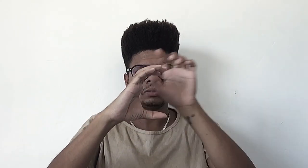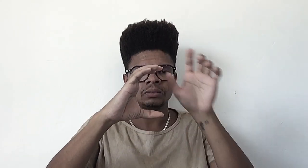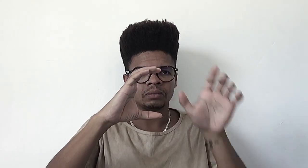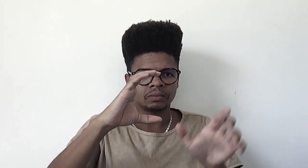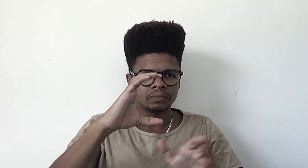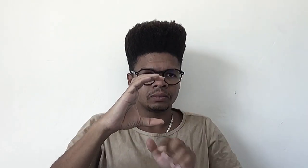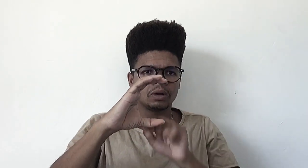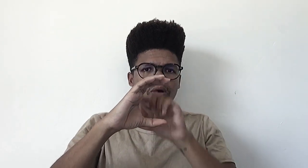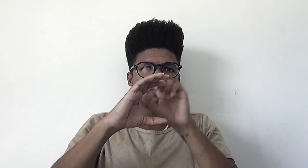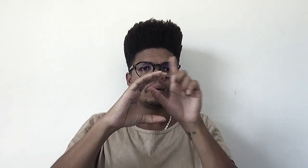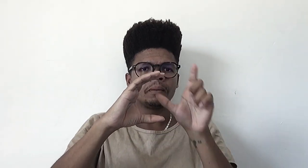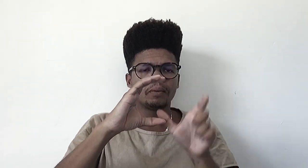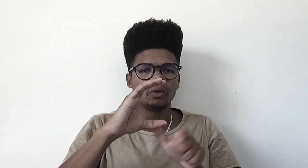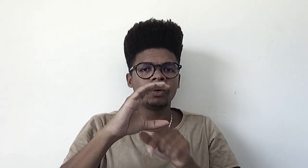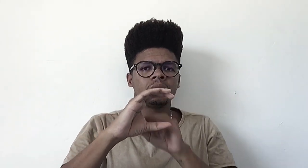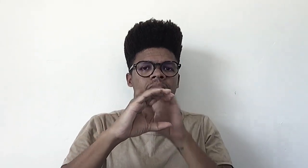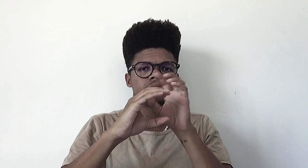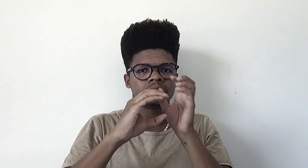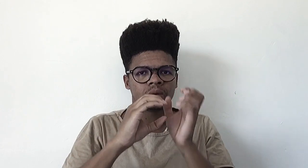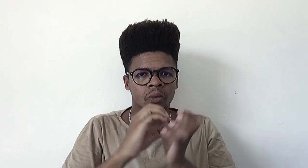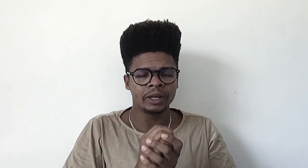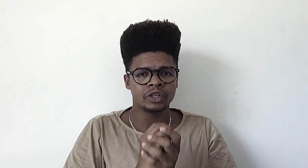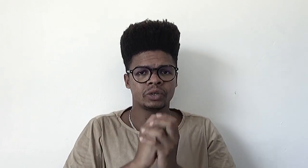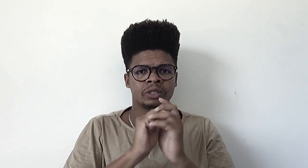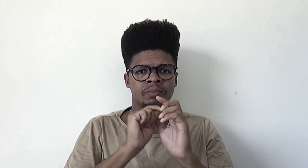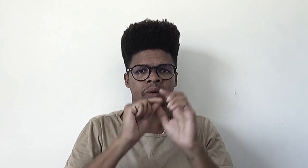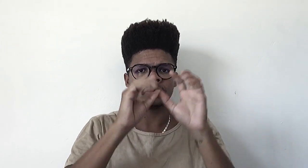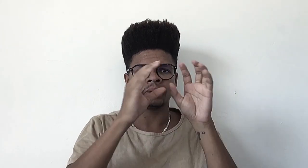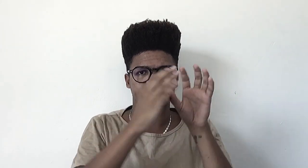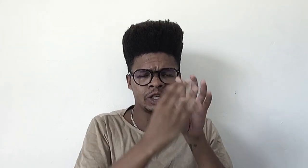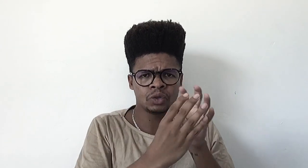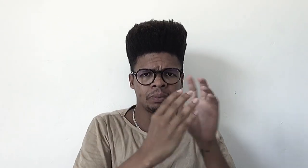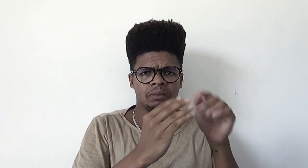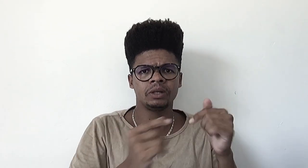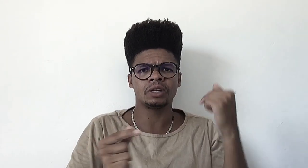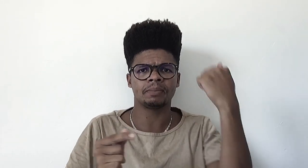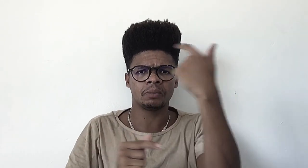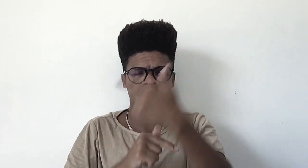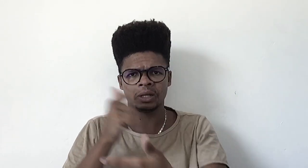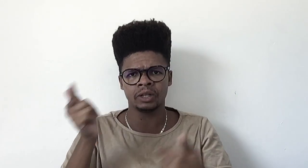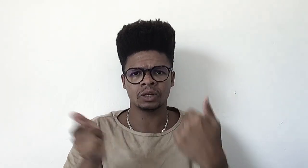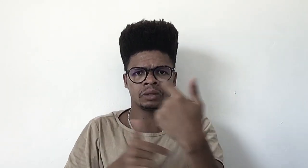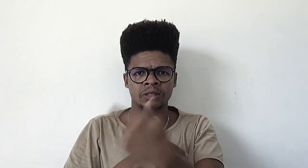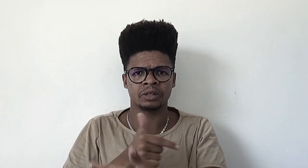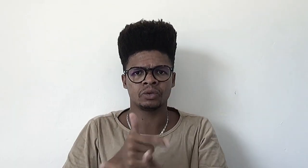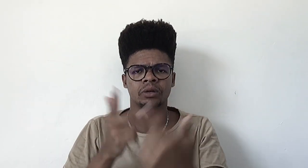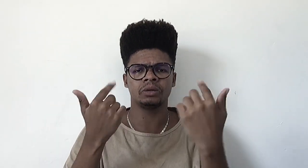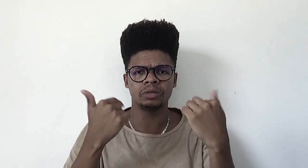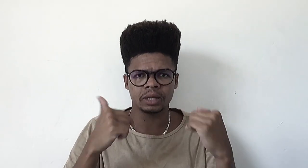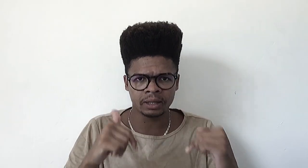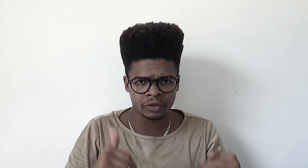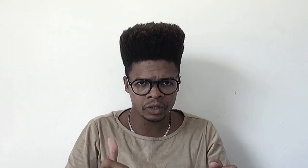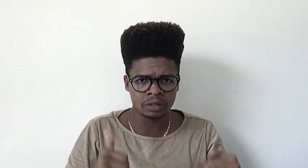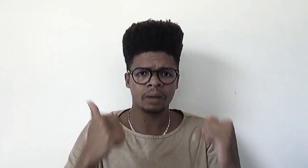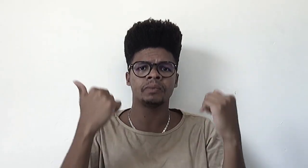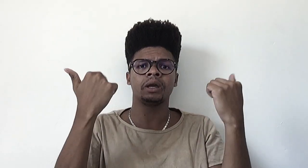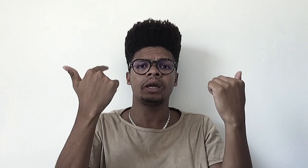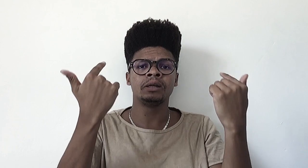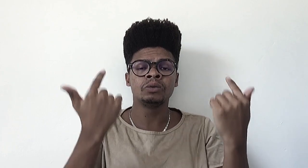por um registro simbólico. Isto permite a própria dialética do desejo, que nos energiza e nos